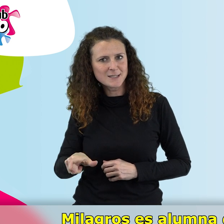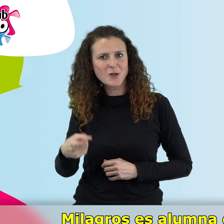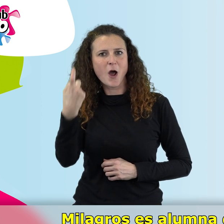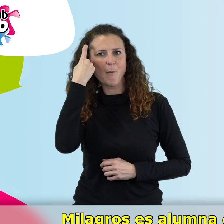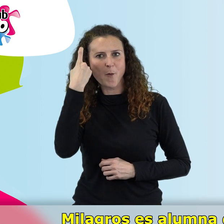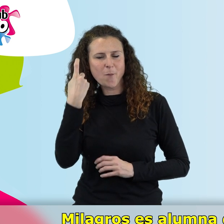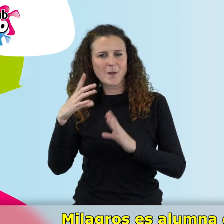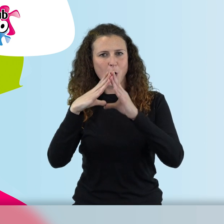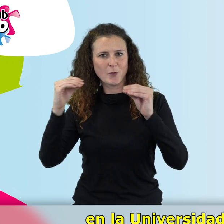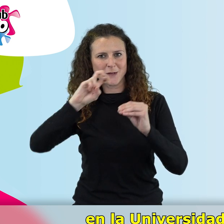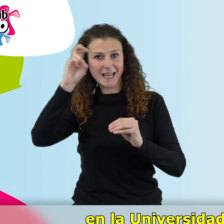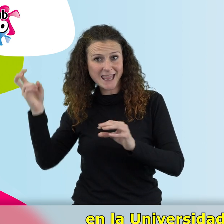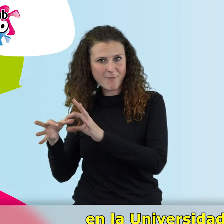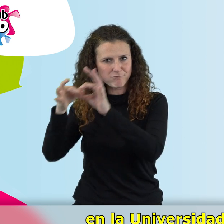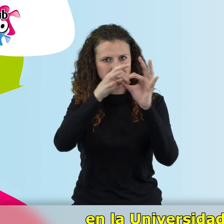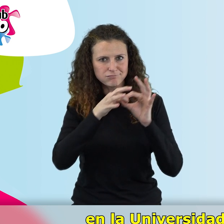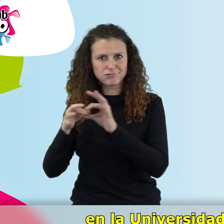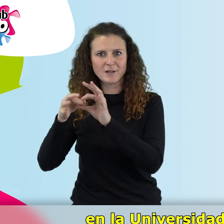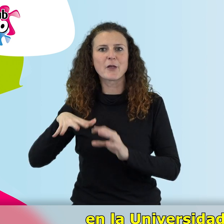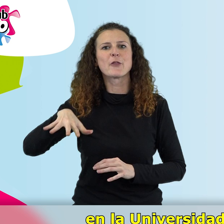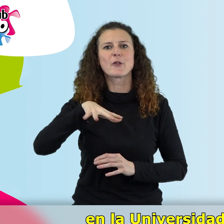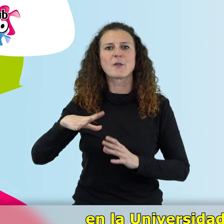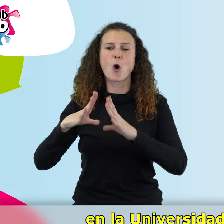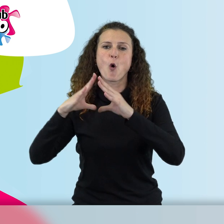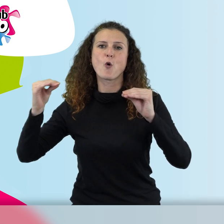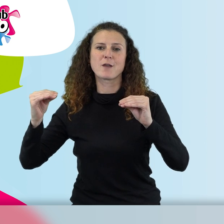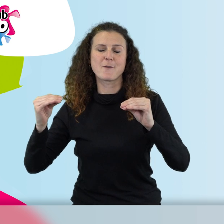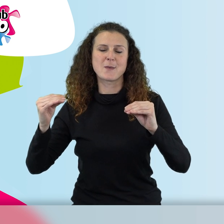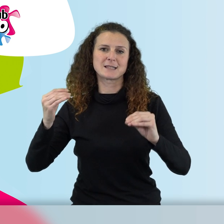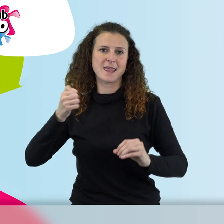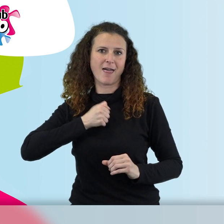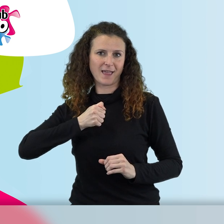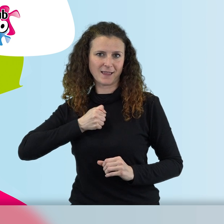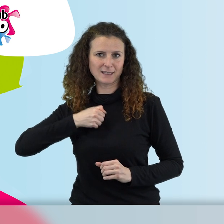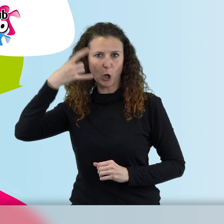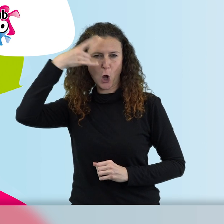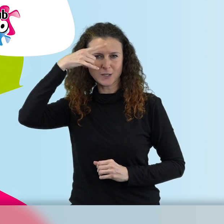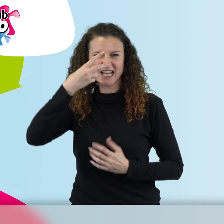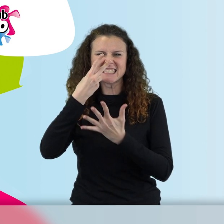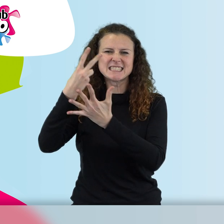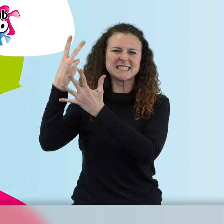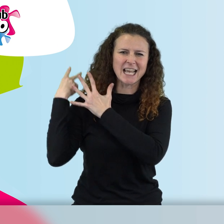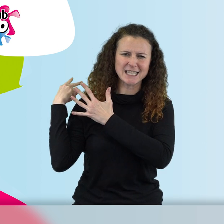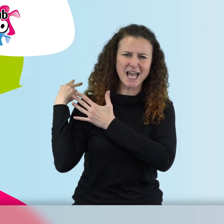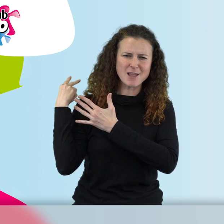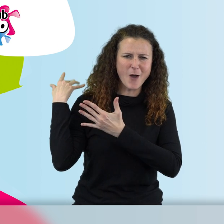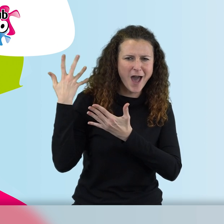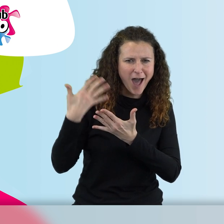interuniversitario de la experiencia en la Universidad Pontificia de Salamanca desde hace ya siete años.